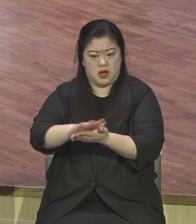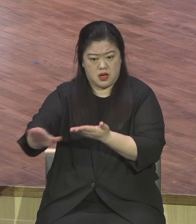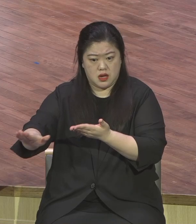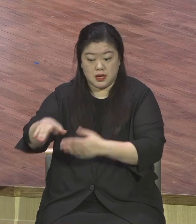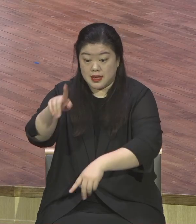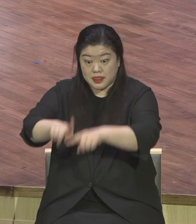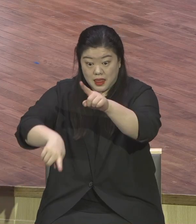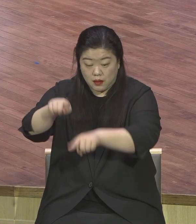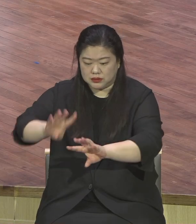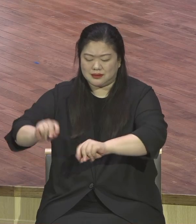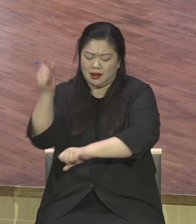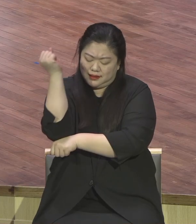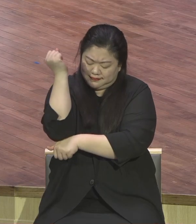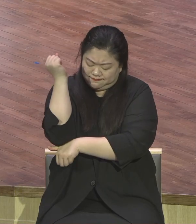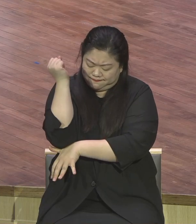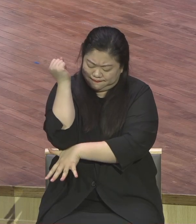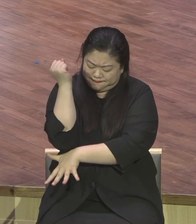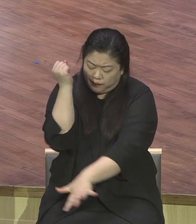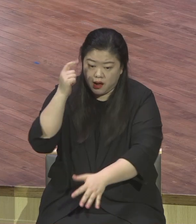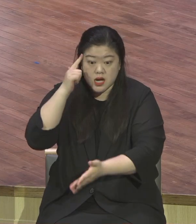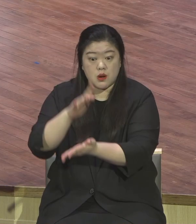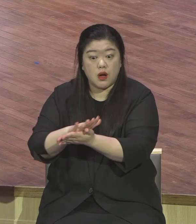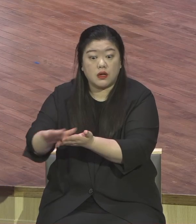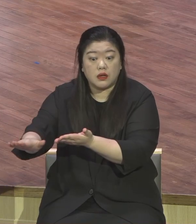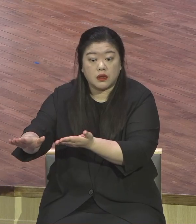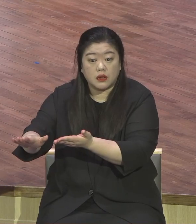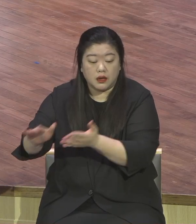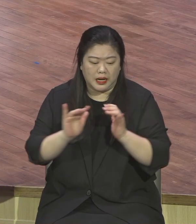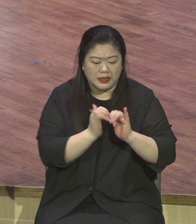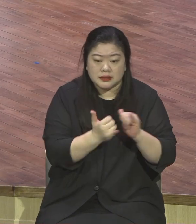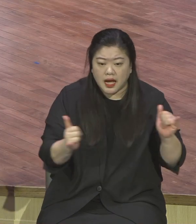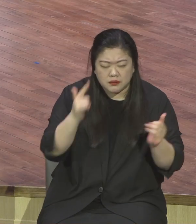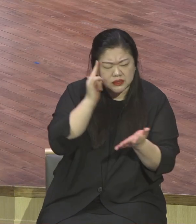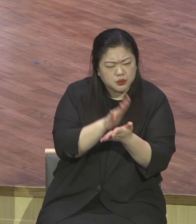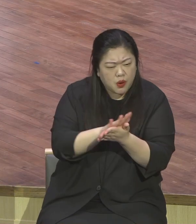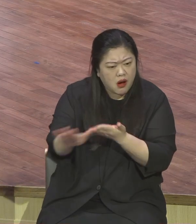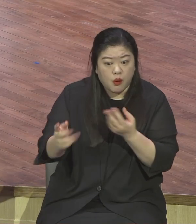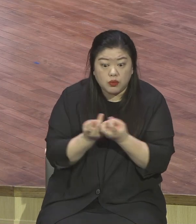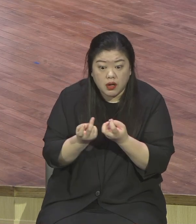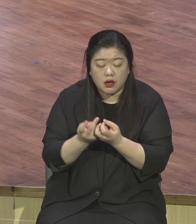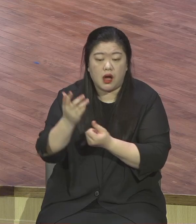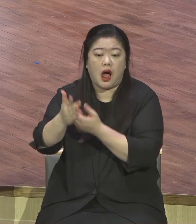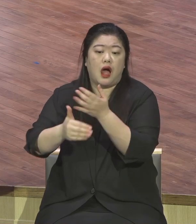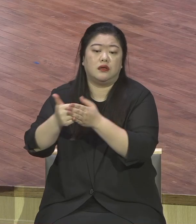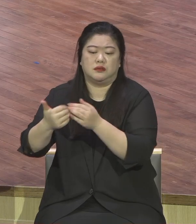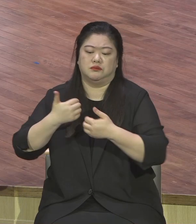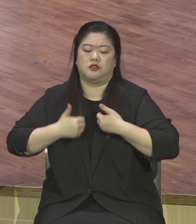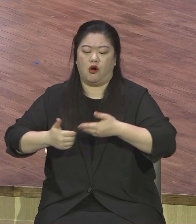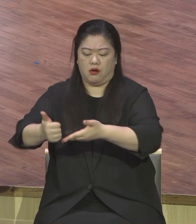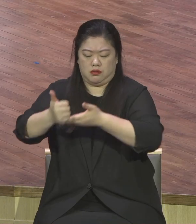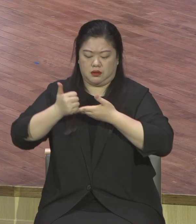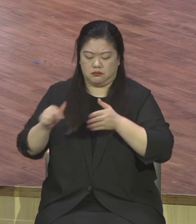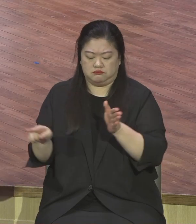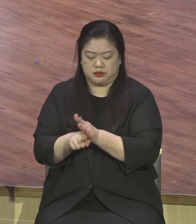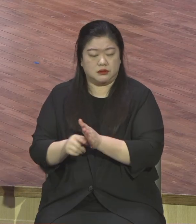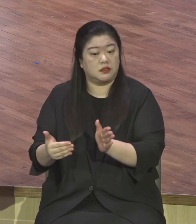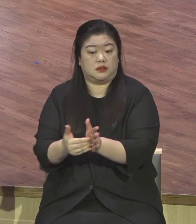하나님과 함께 살아야 되는데 어떻게 사면 되느냐 영접을 하면 돼요 영접하는 자 그 이름을 믿는 자는